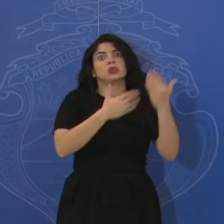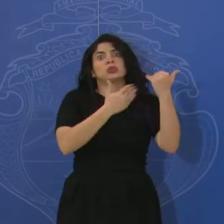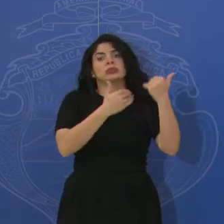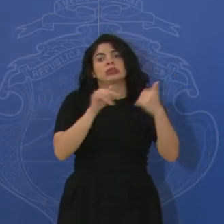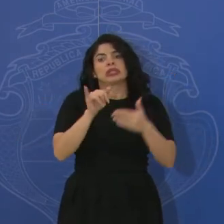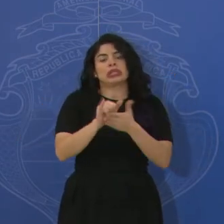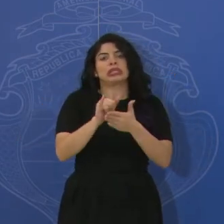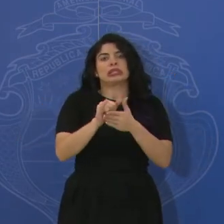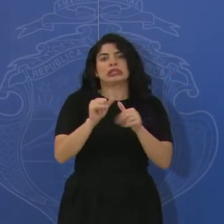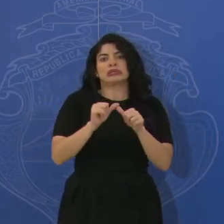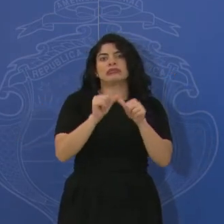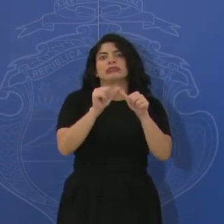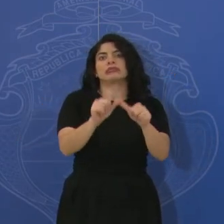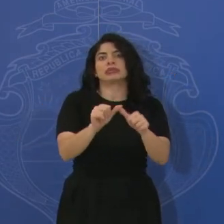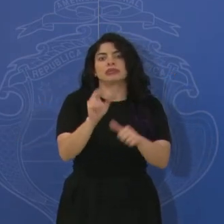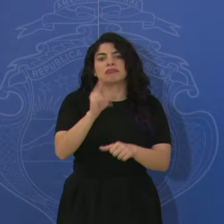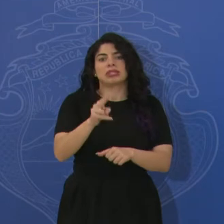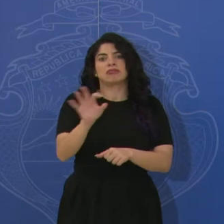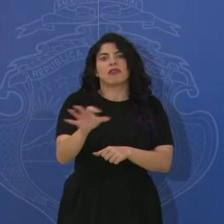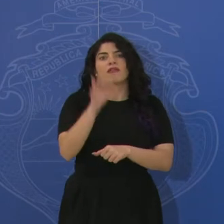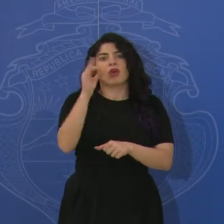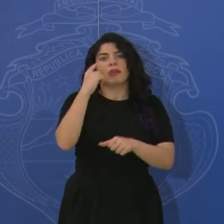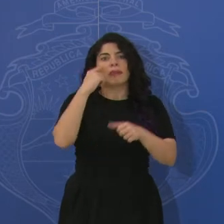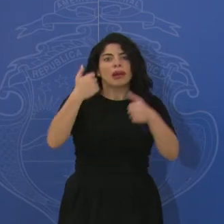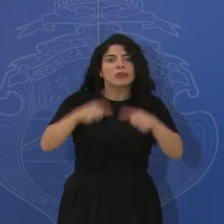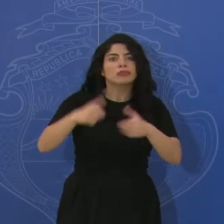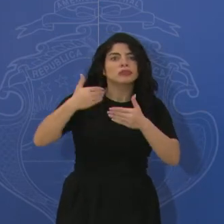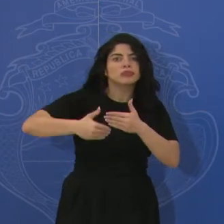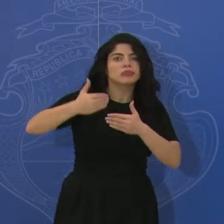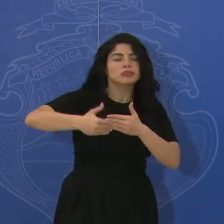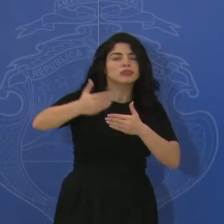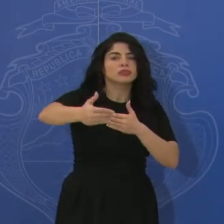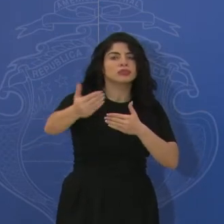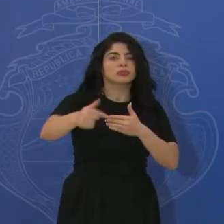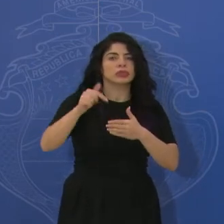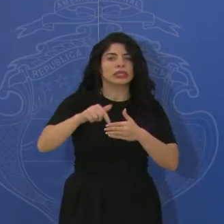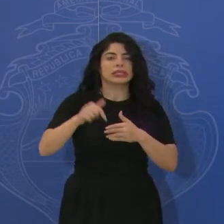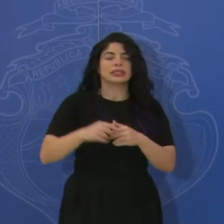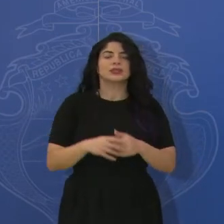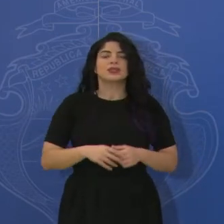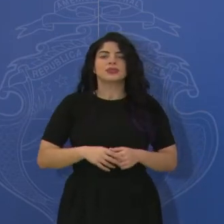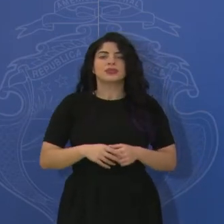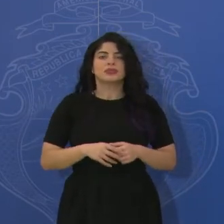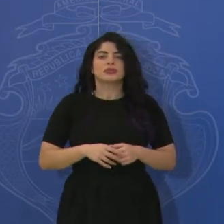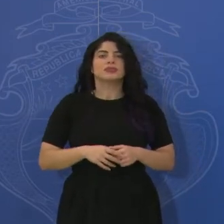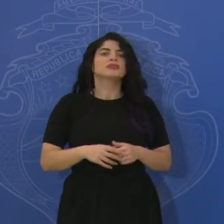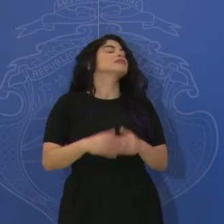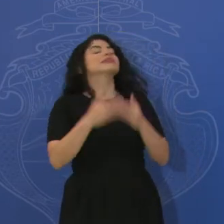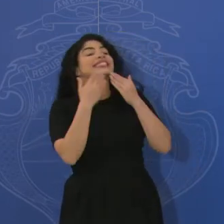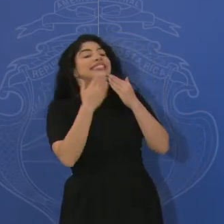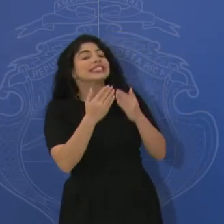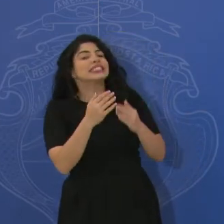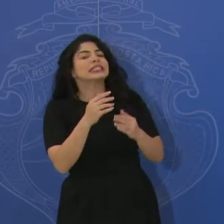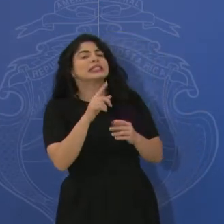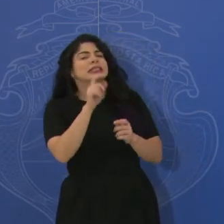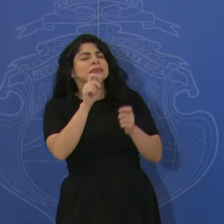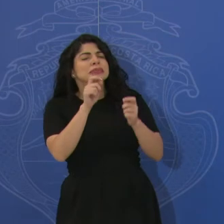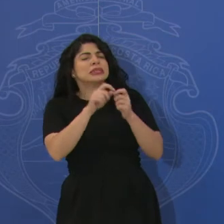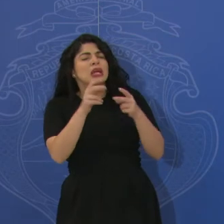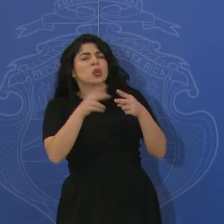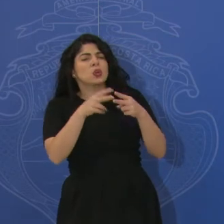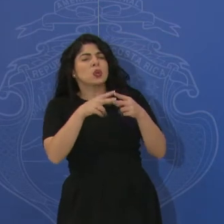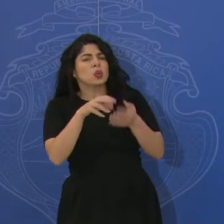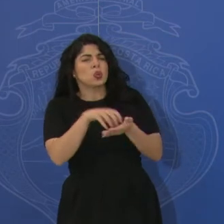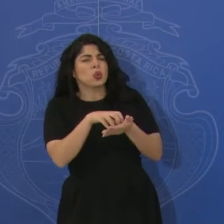fórmula para seguir tomando acuerdos en esta mesa. Gracias. Para precisar, me quedan dos